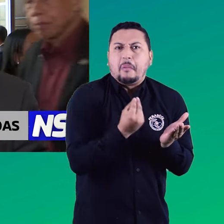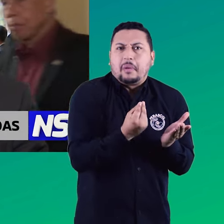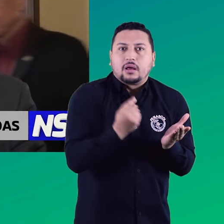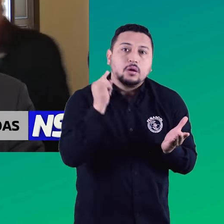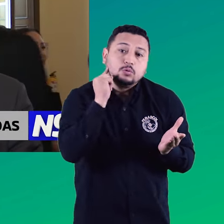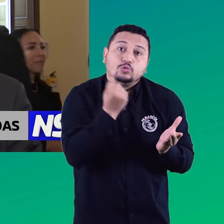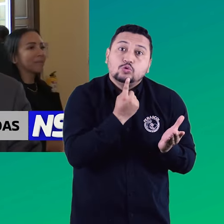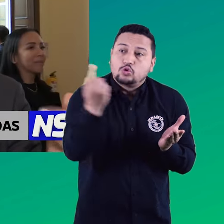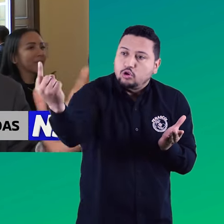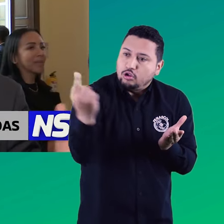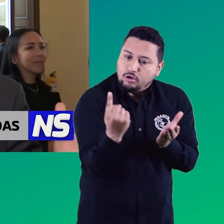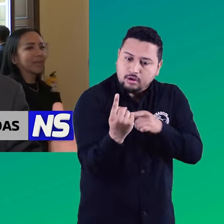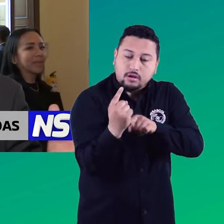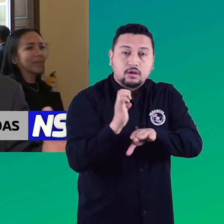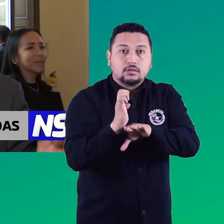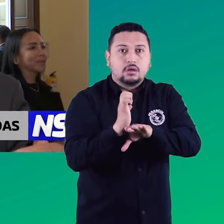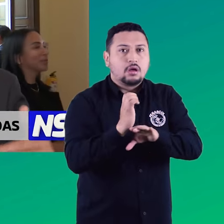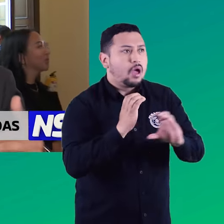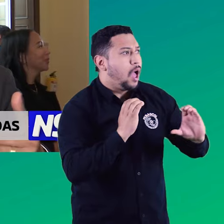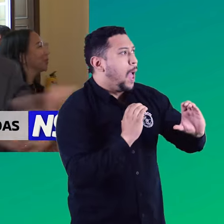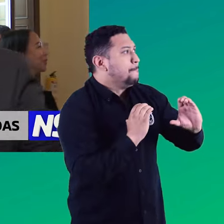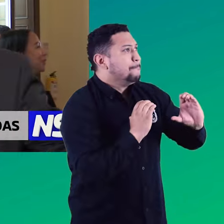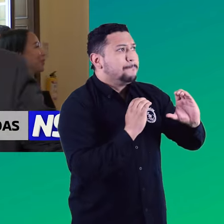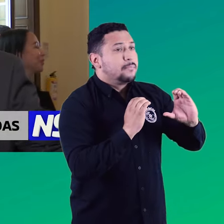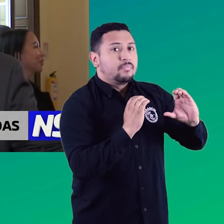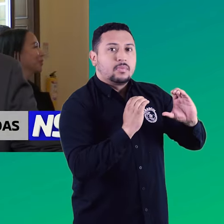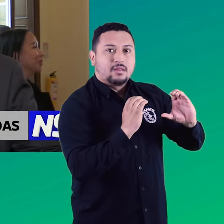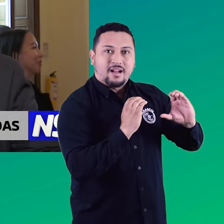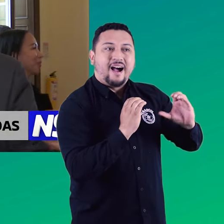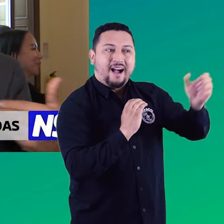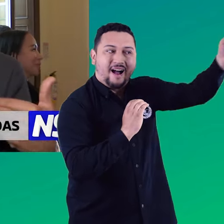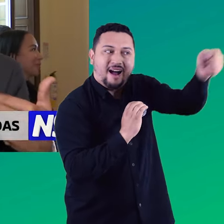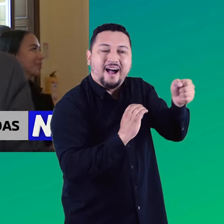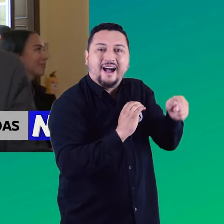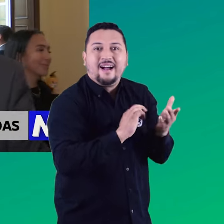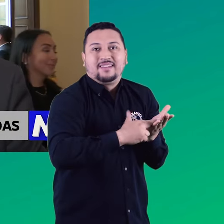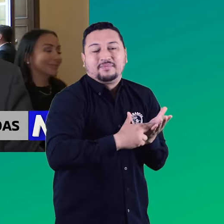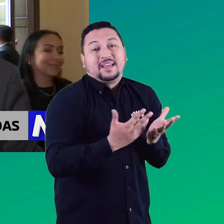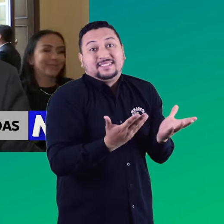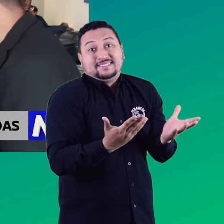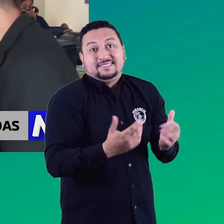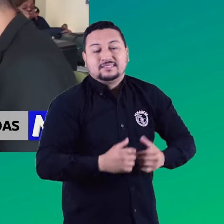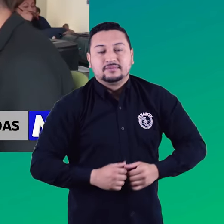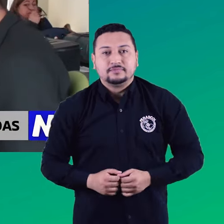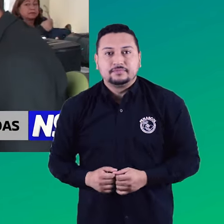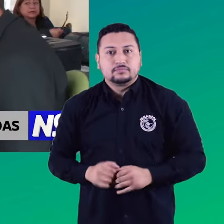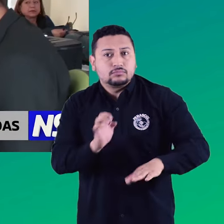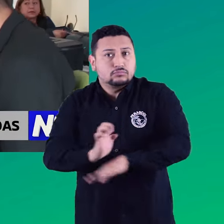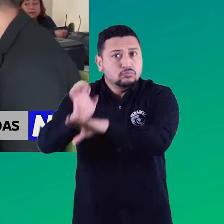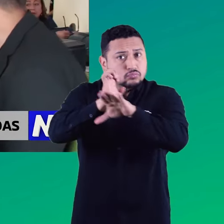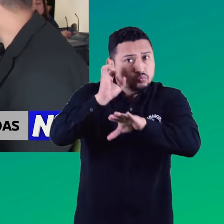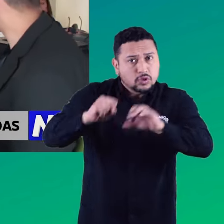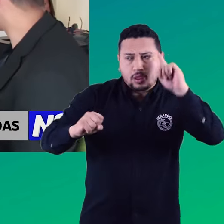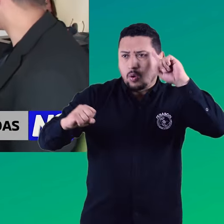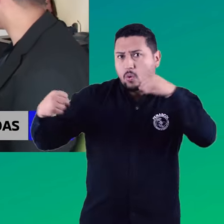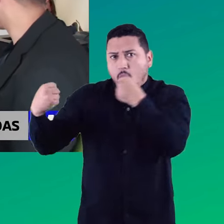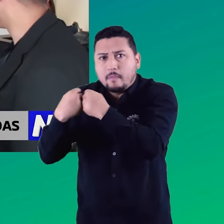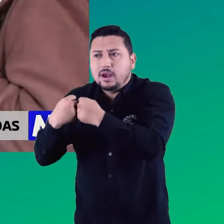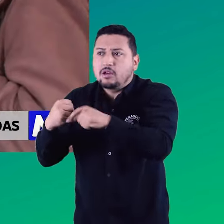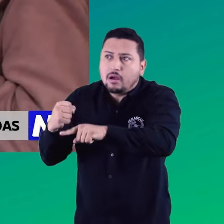sordos llegue a una entidad, no queden ahí sin saber qué hacer. Las entidades podrán adelantar convenios con organismos que